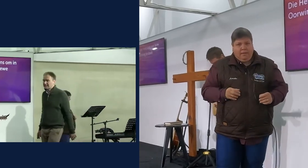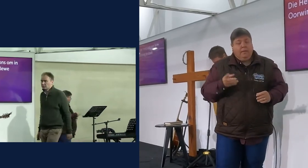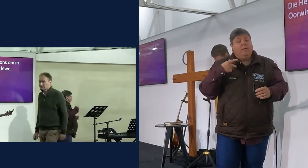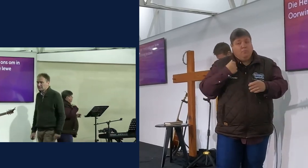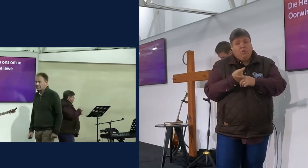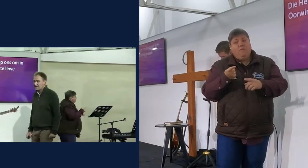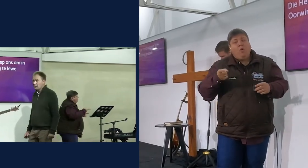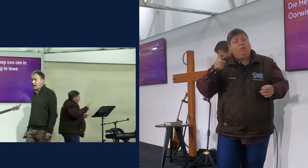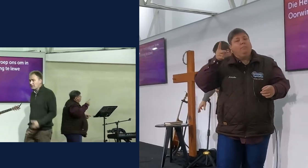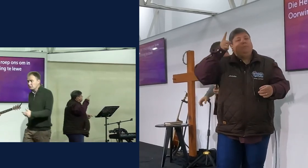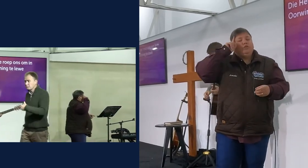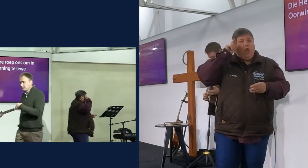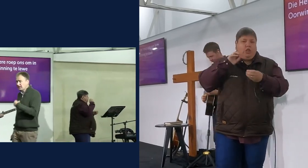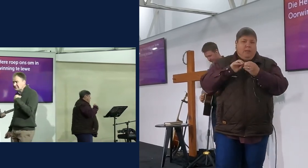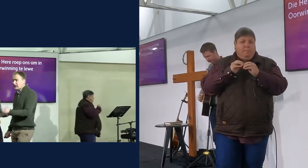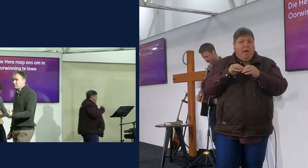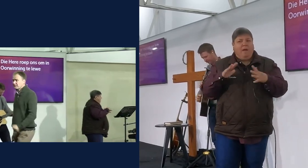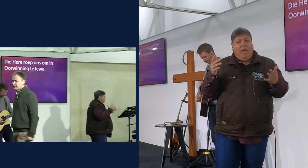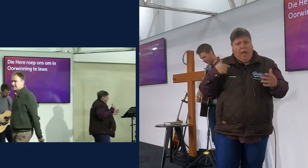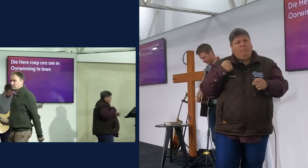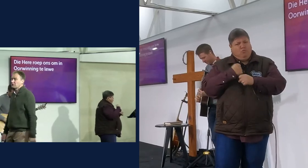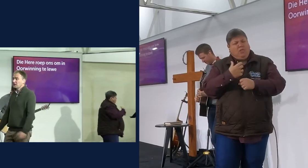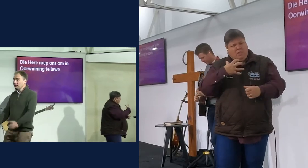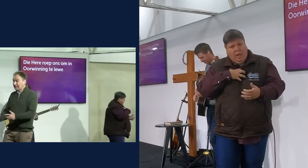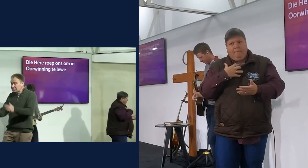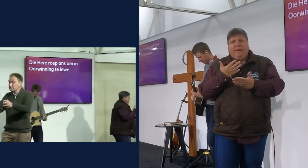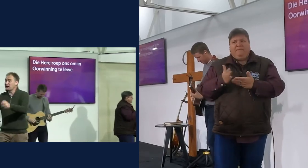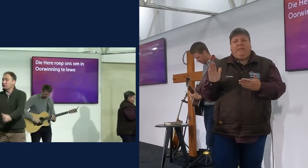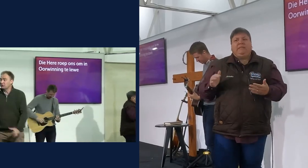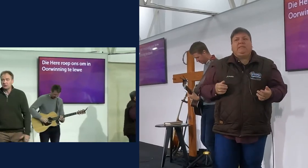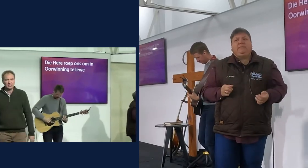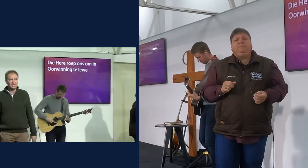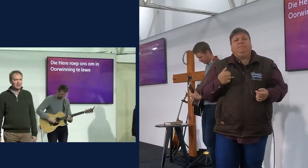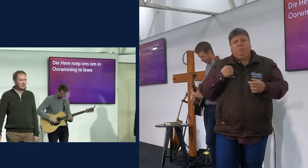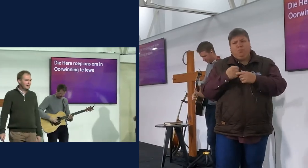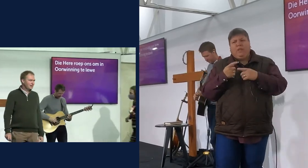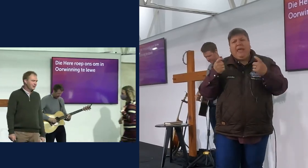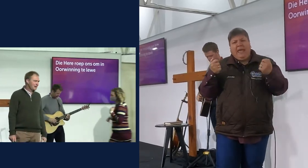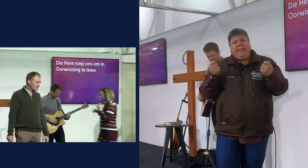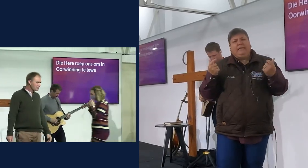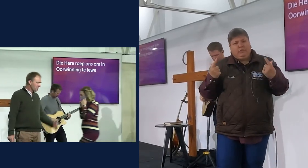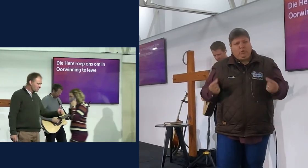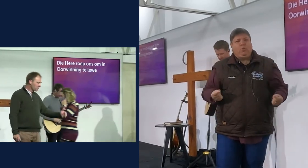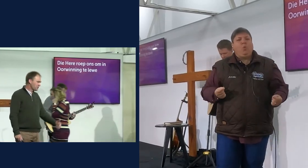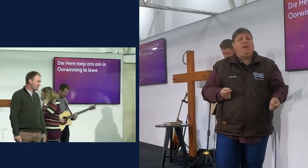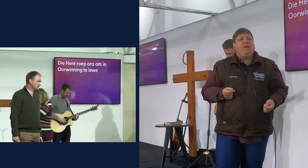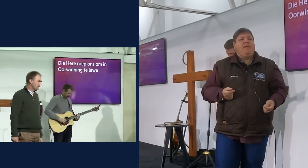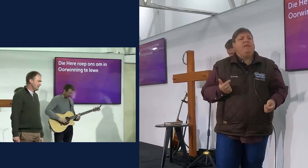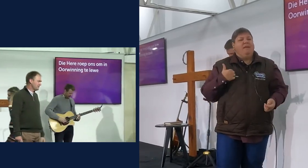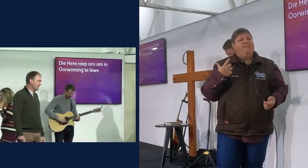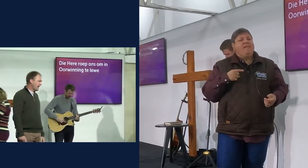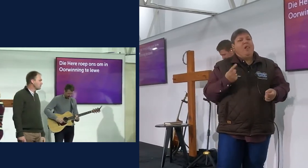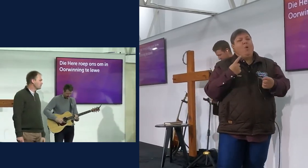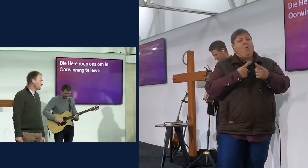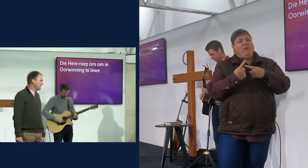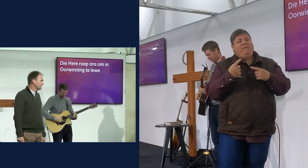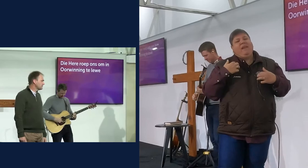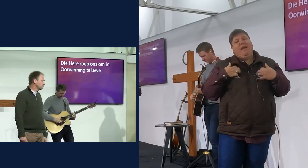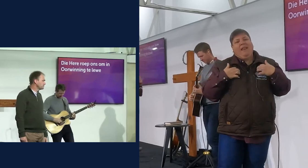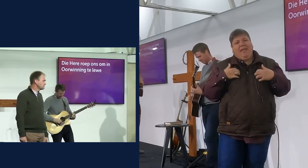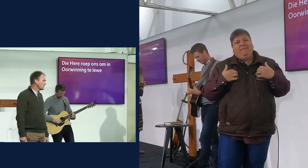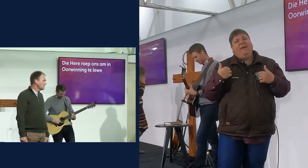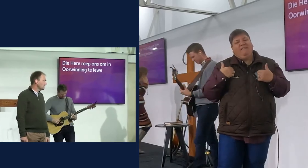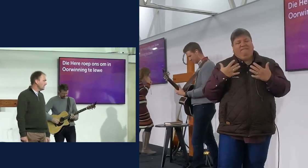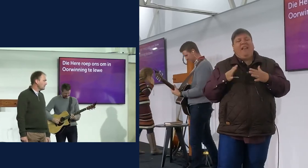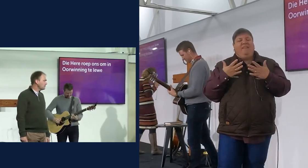besluit neem, om te sê, maar ek moet begin dapper wees, ek moet iets begin doen, en ek moet begin om in oorwinning te leven, heren, ek moet vergewe.